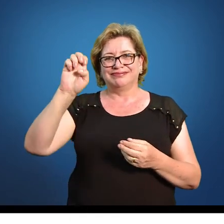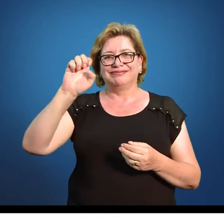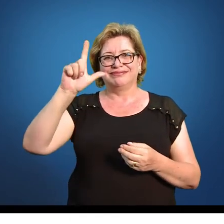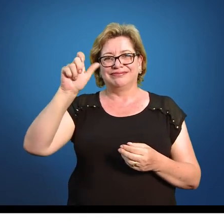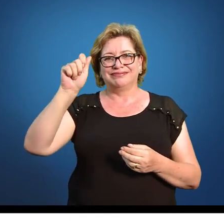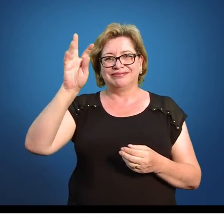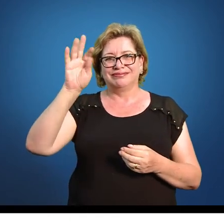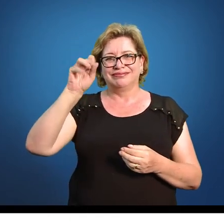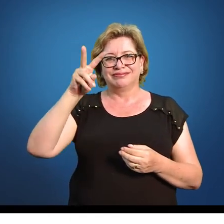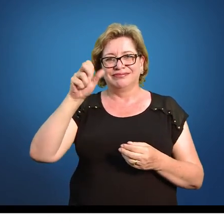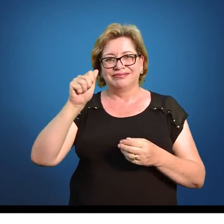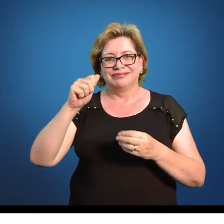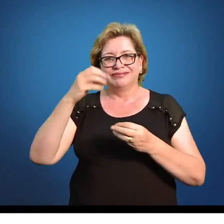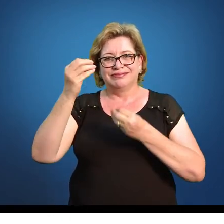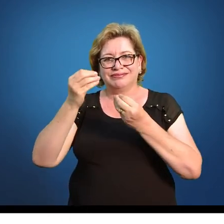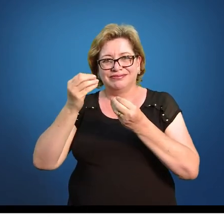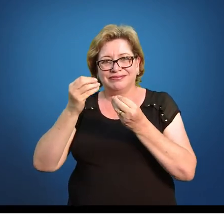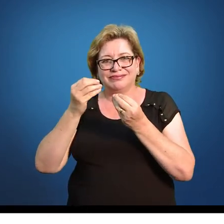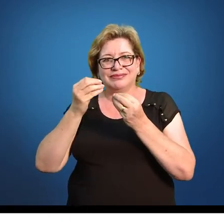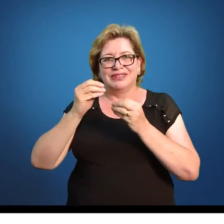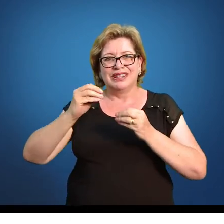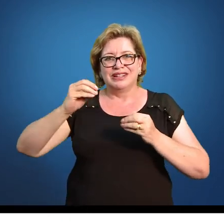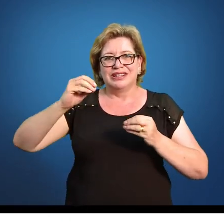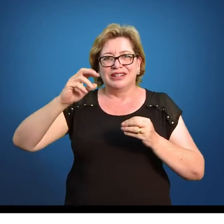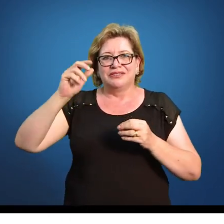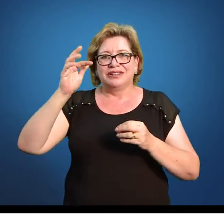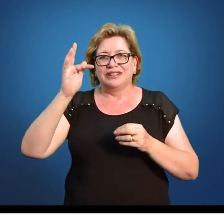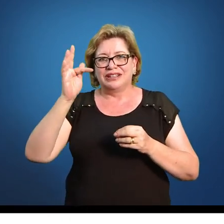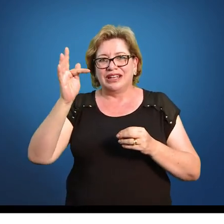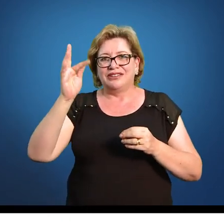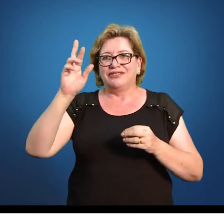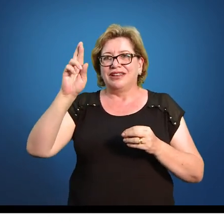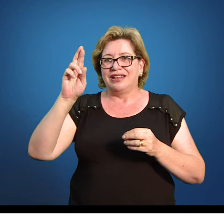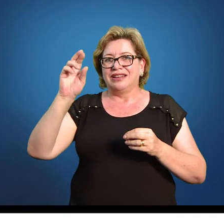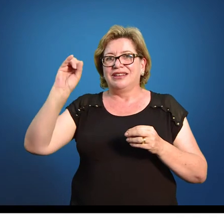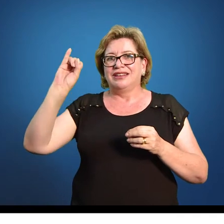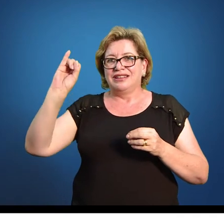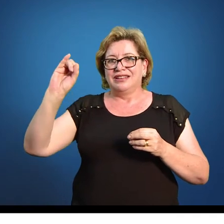E aí, põe um F, pode diferenciar o R e o I.